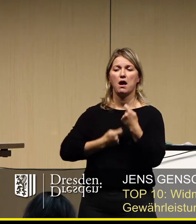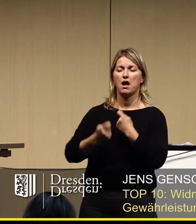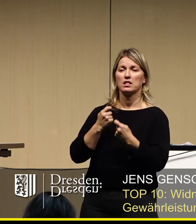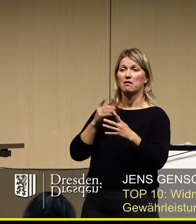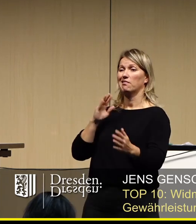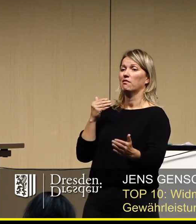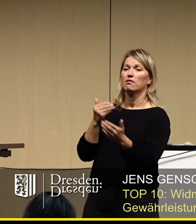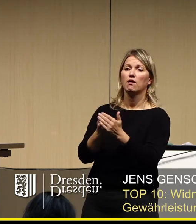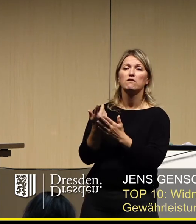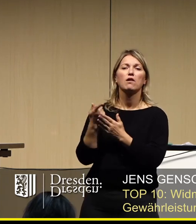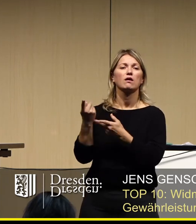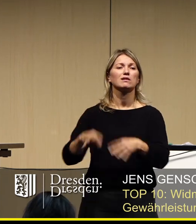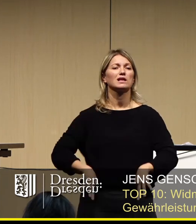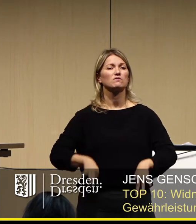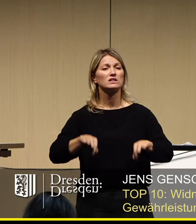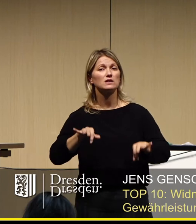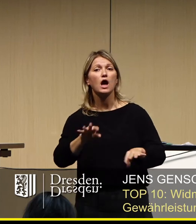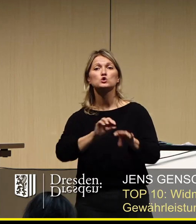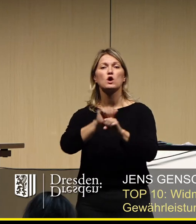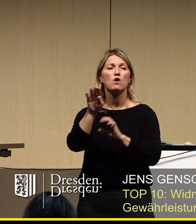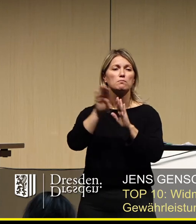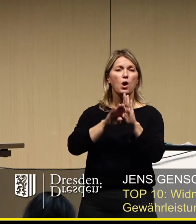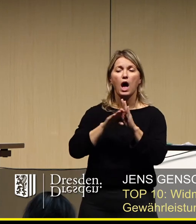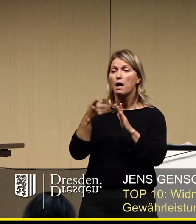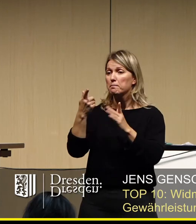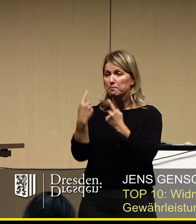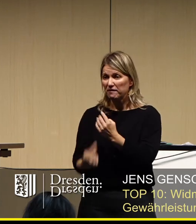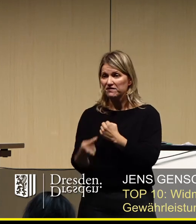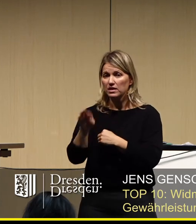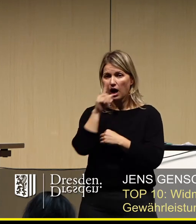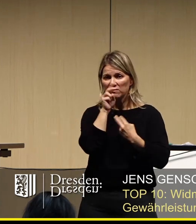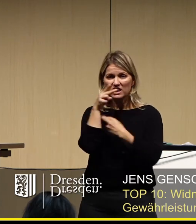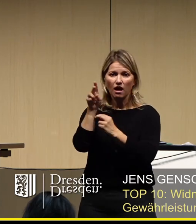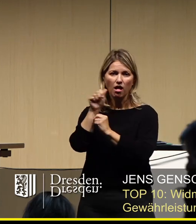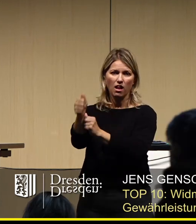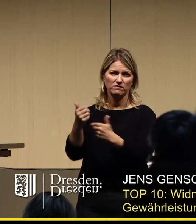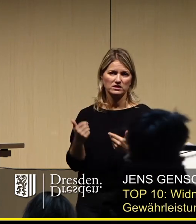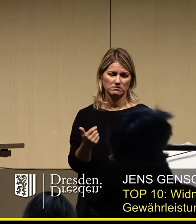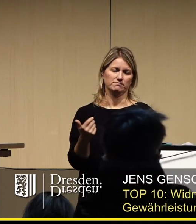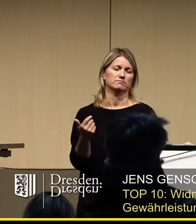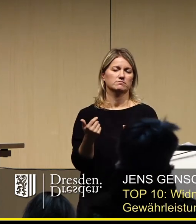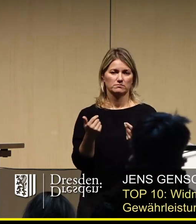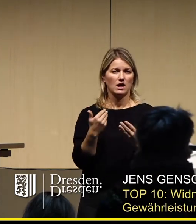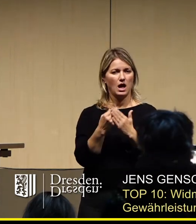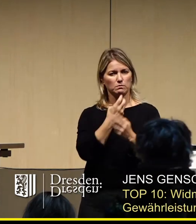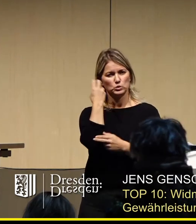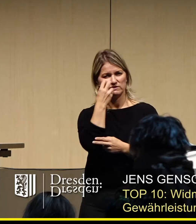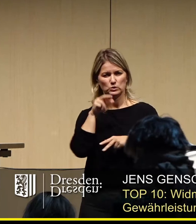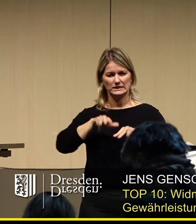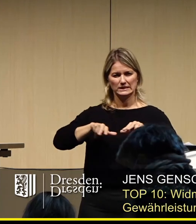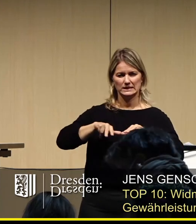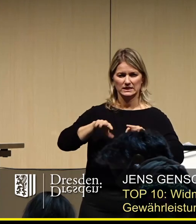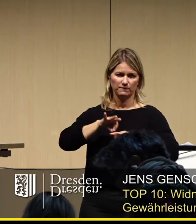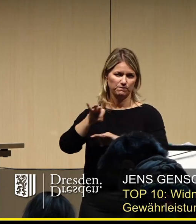Intervenz vielleicht mit irgendwelchen Sofortprogrammen dann wieder zu helfen. Wir sollten alles Mögliche an den Tag legen,